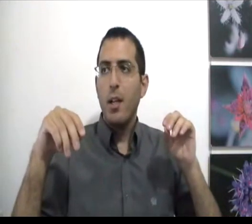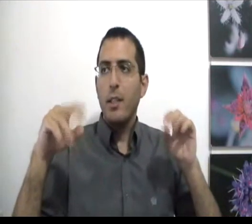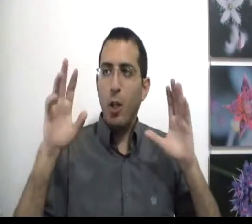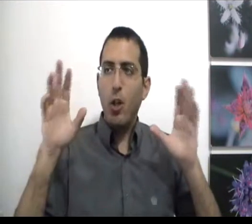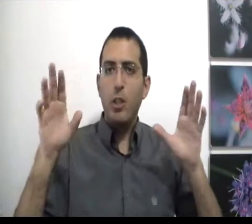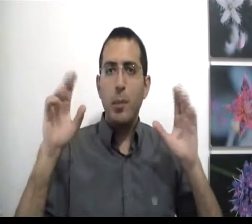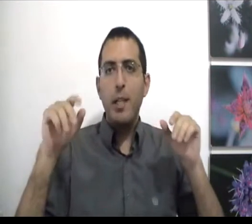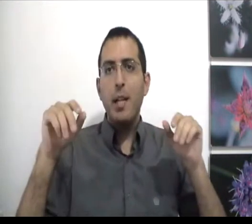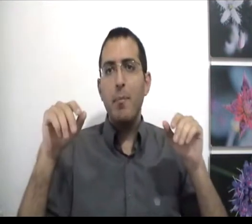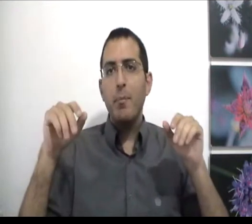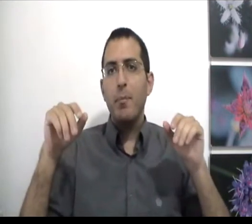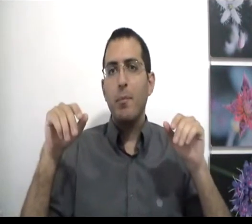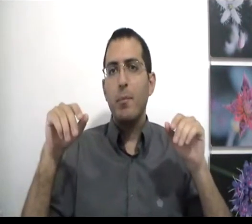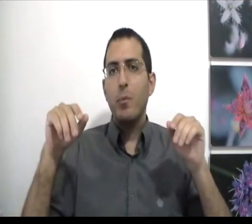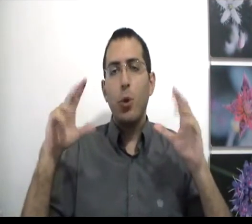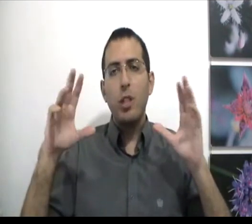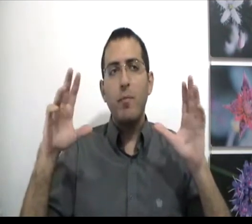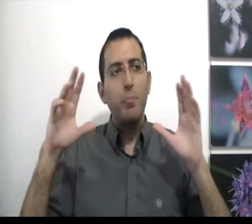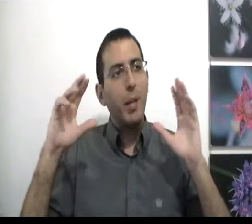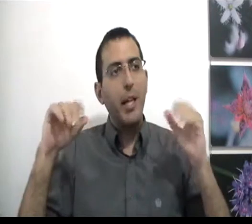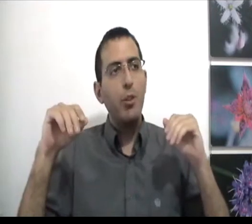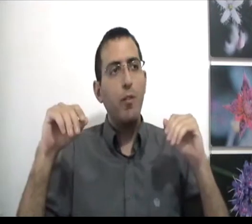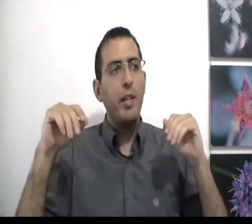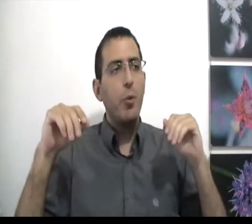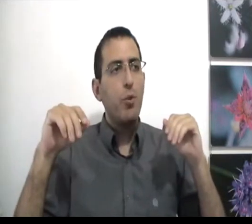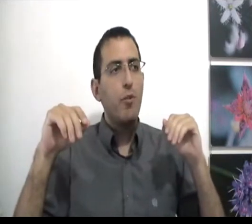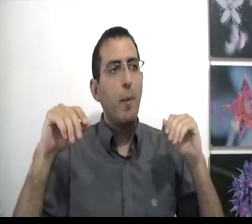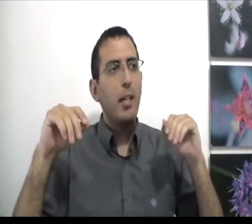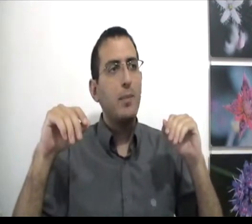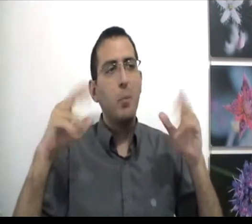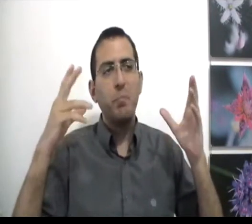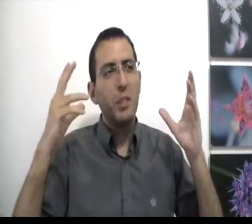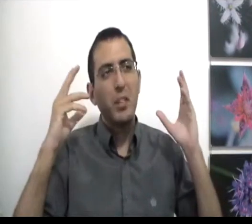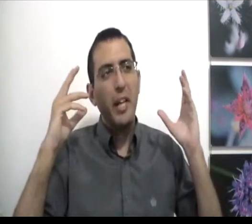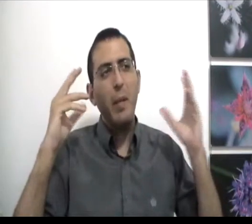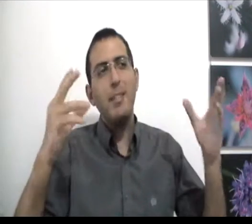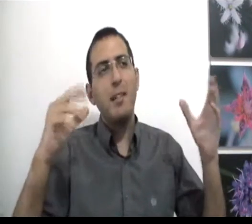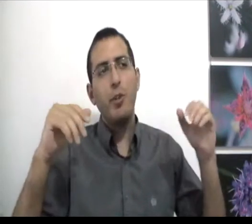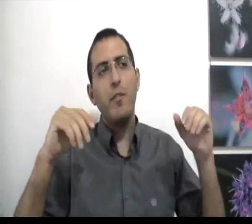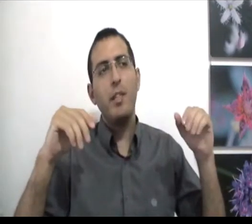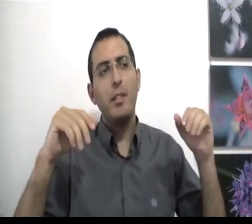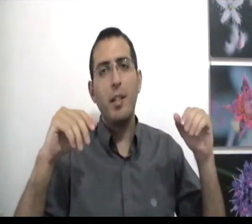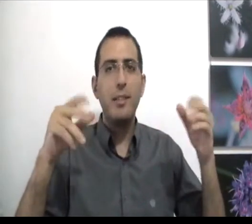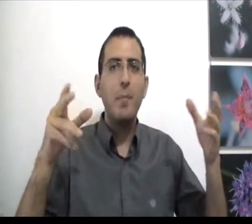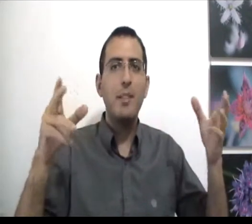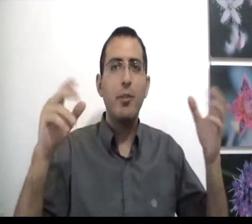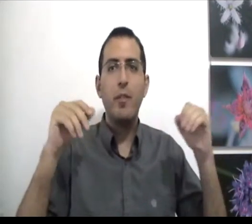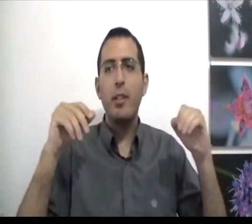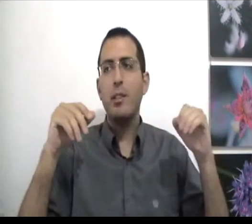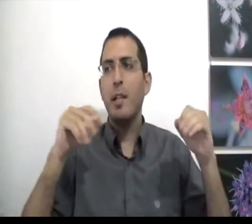יכול כשבן אדם חושב, מרגיש חווי יאוש הוא אומר על עצמו אין מצב שאני הבין את הדבר הזה אין מצב שאני הבין את עצמי אין